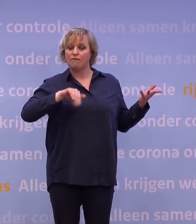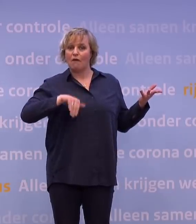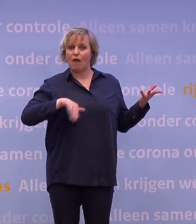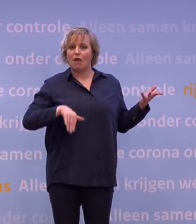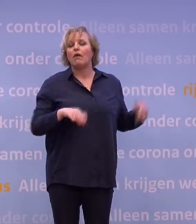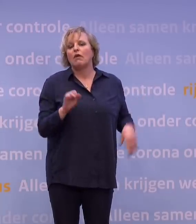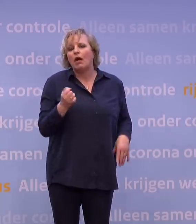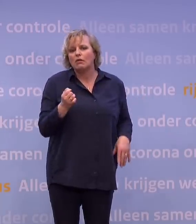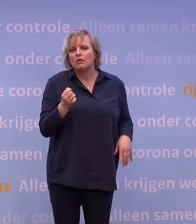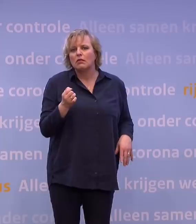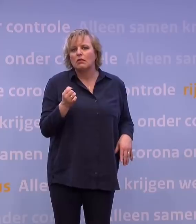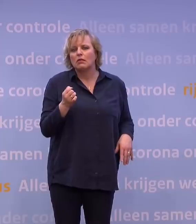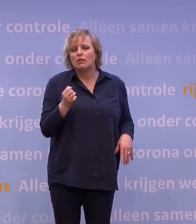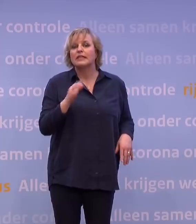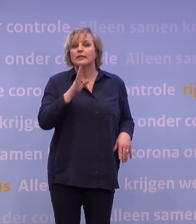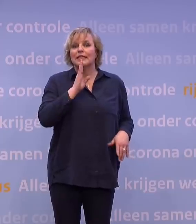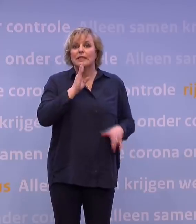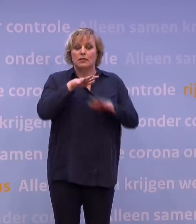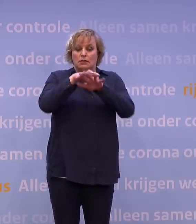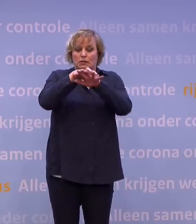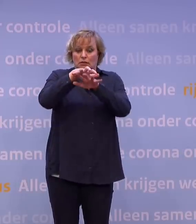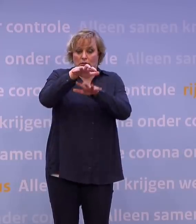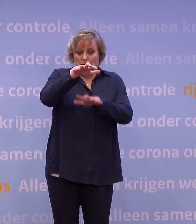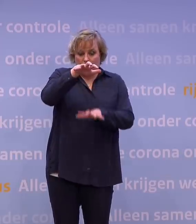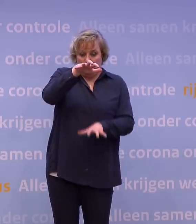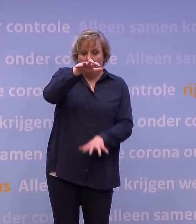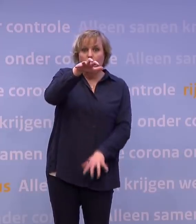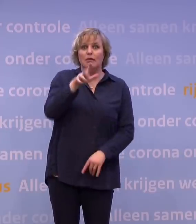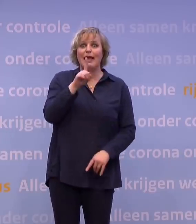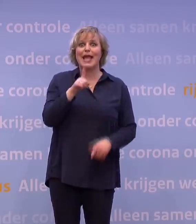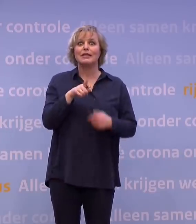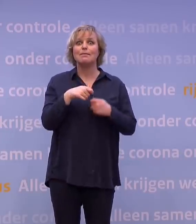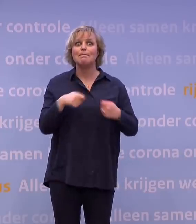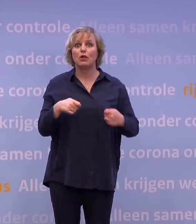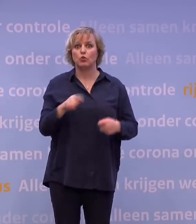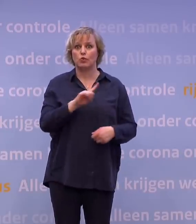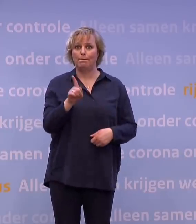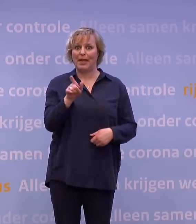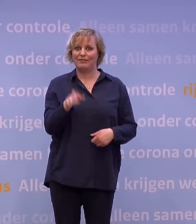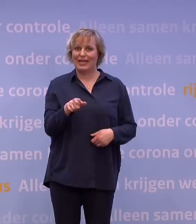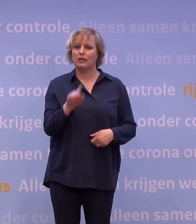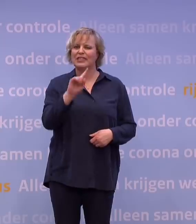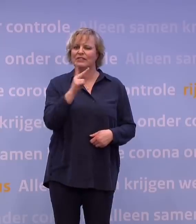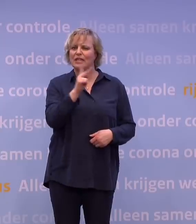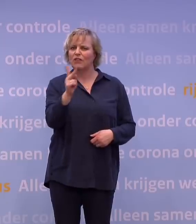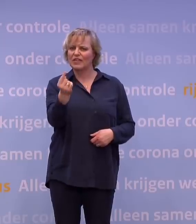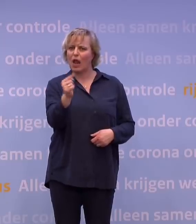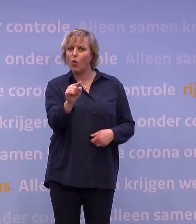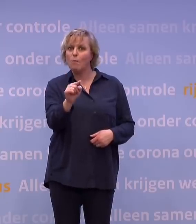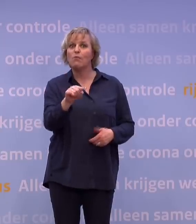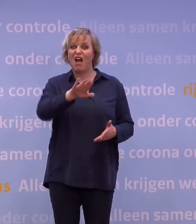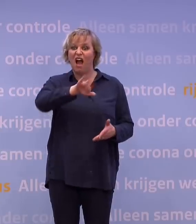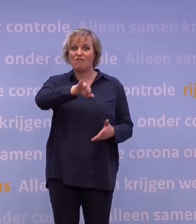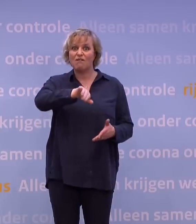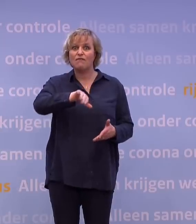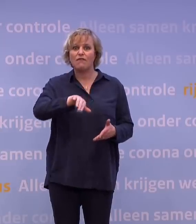doen, uitvoeringstechnisch. Maar als het inmiddels meer dan een miljoen per week is, wat we echt straks gaan zien in het tweede kwartaal, dan krijg je die